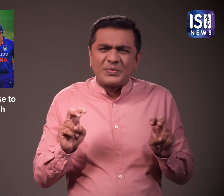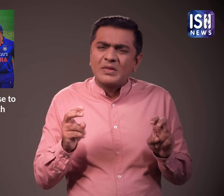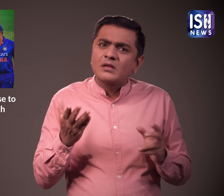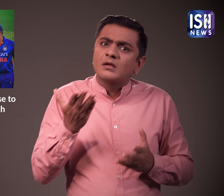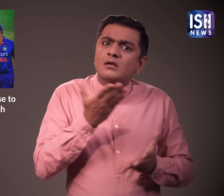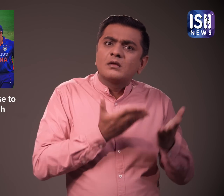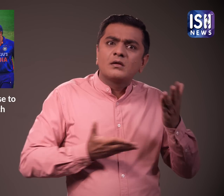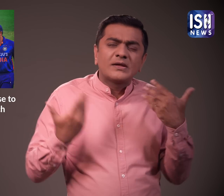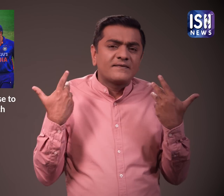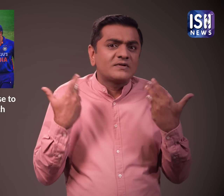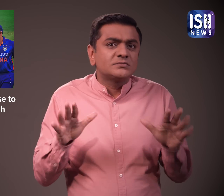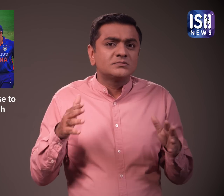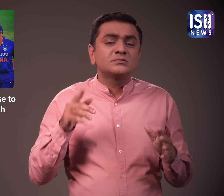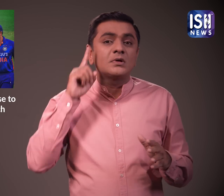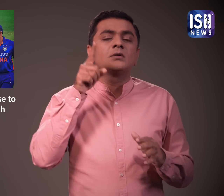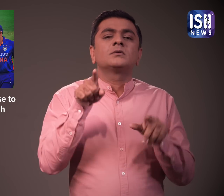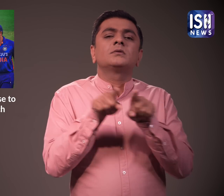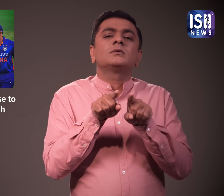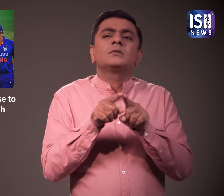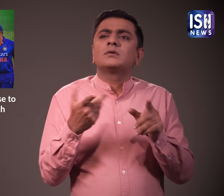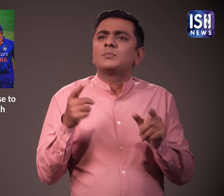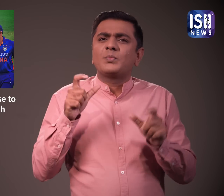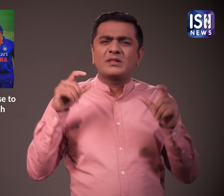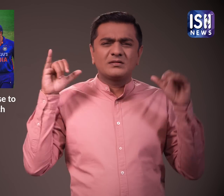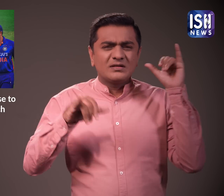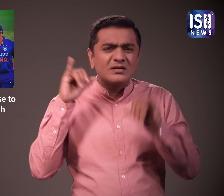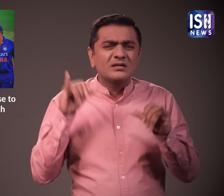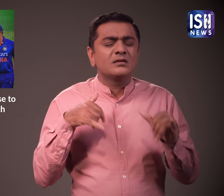कई अन्तराश्च्यों सम्मून ने पहले से ही अपने होटल के कमरे बुक कर लिये है